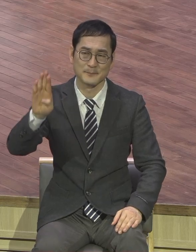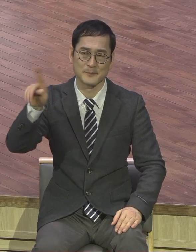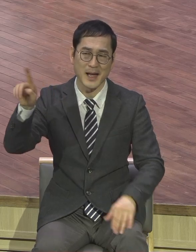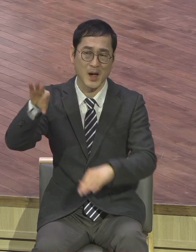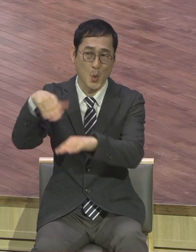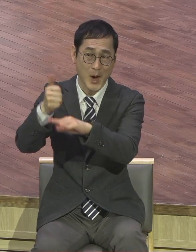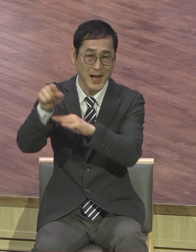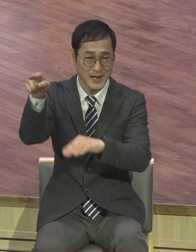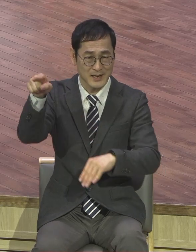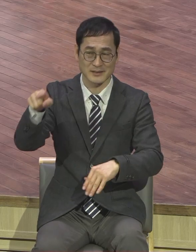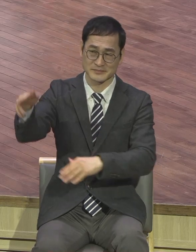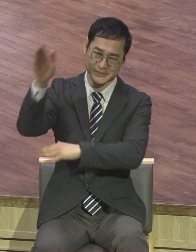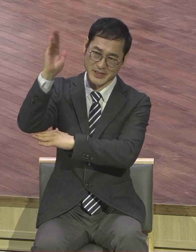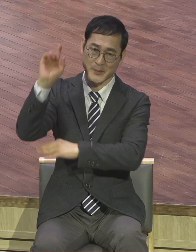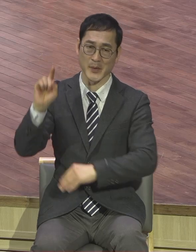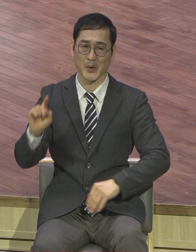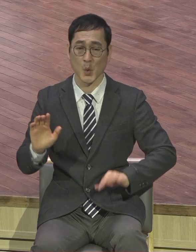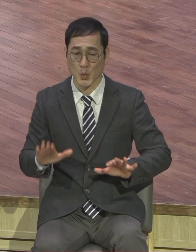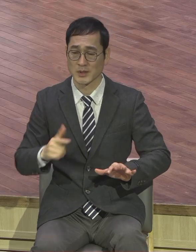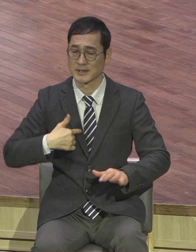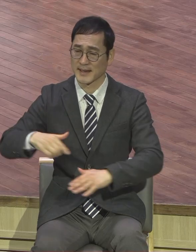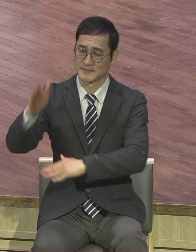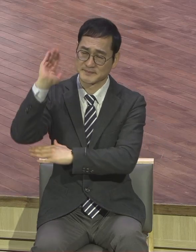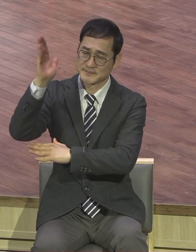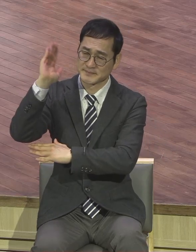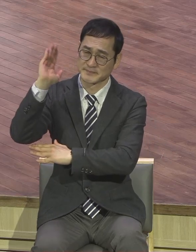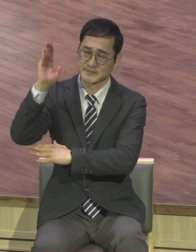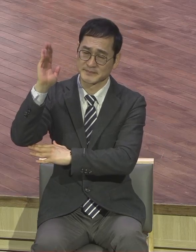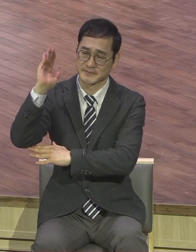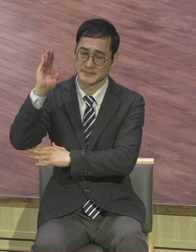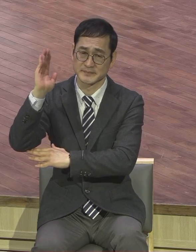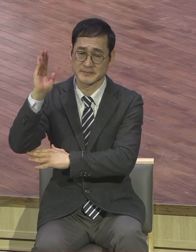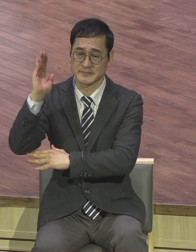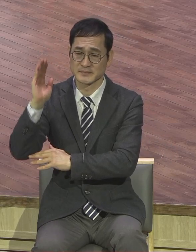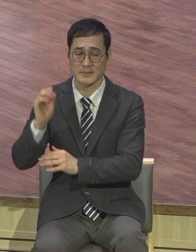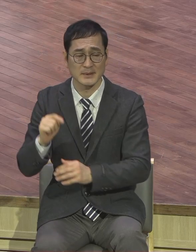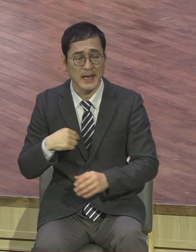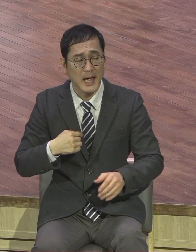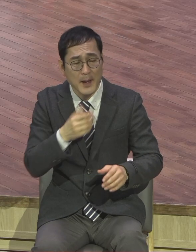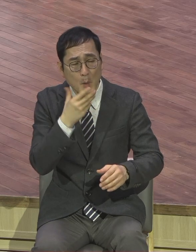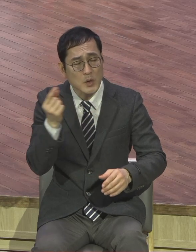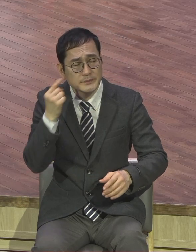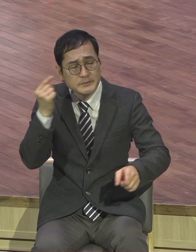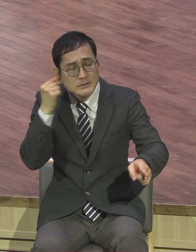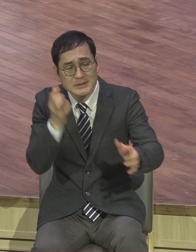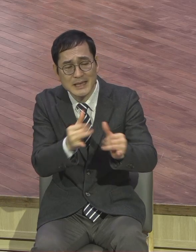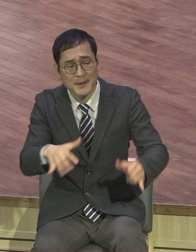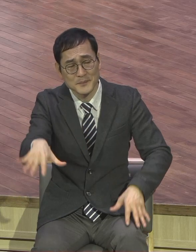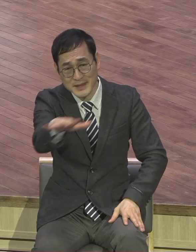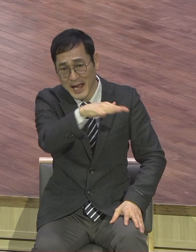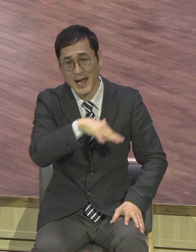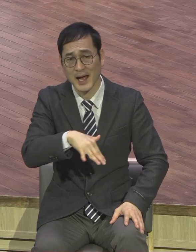사람도 다 이렇게 결박된 그 외에는 나와 같이 되기를 하나님께 원하나이다.